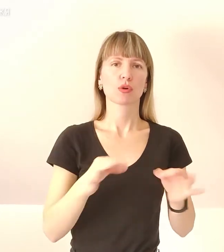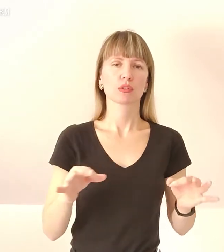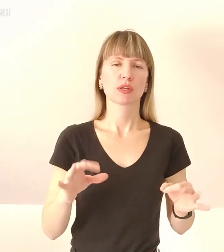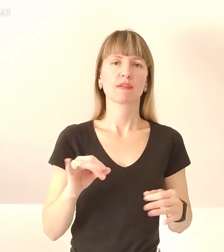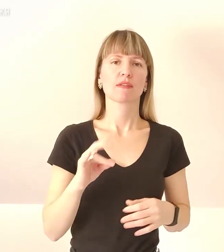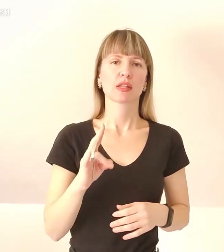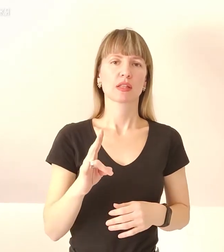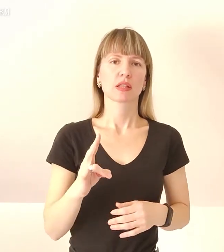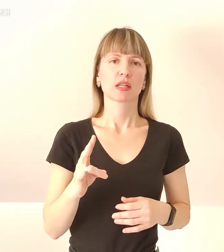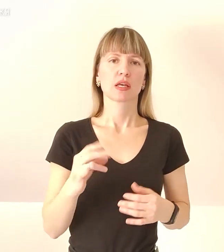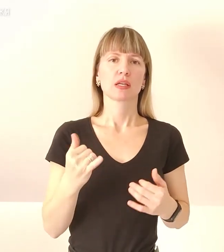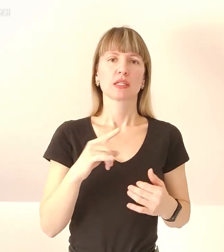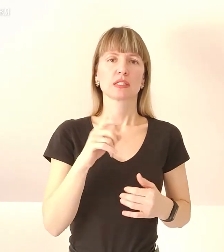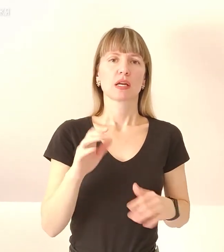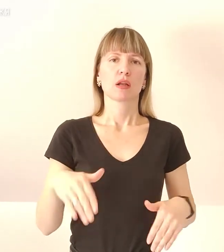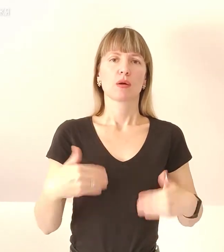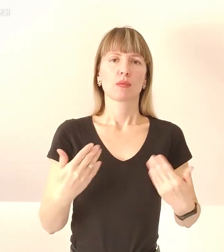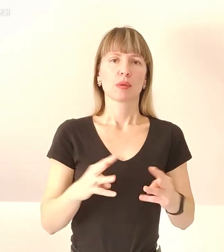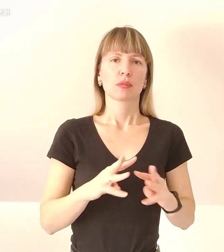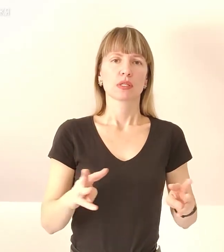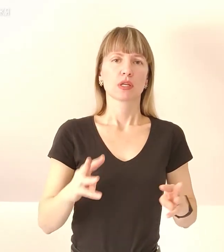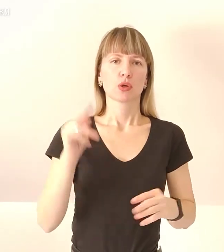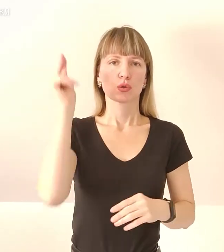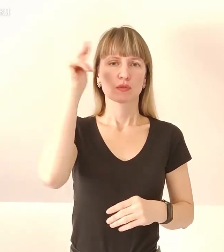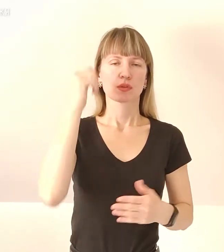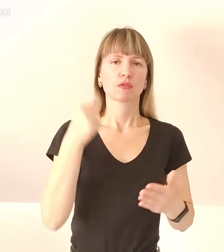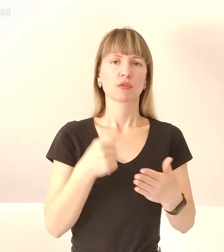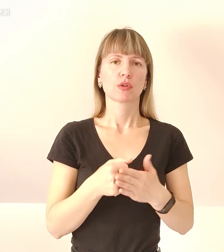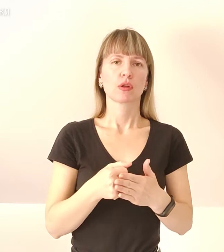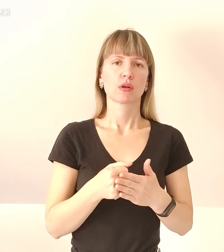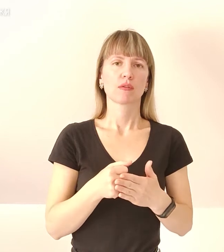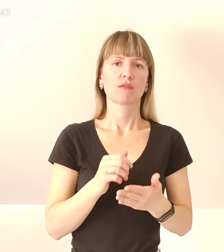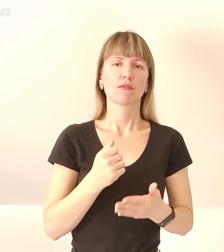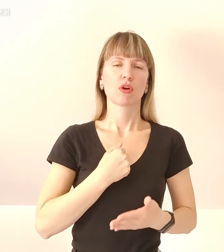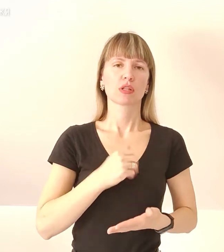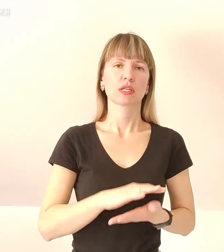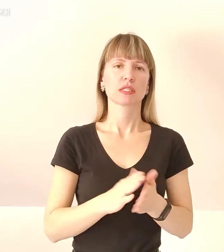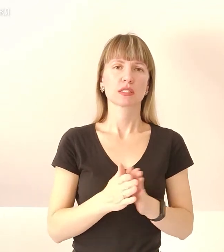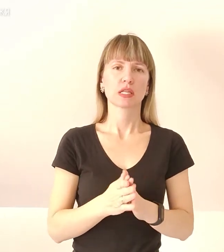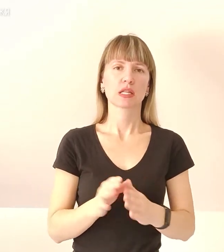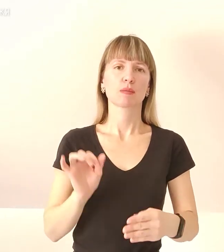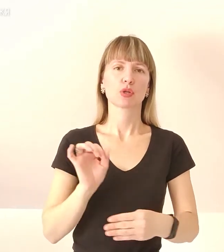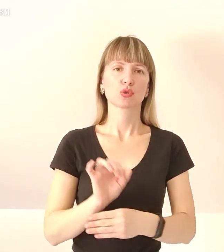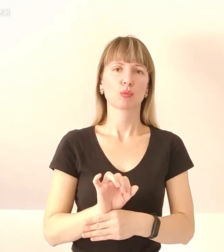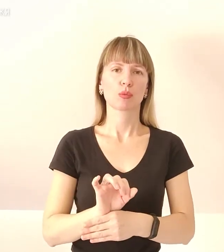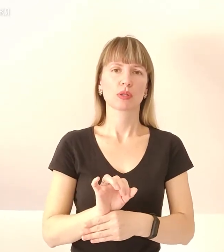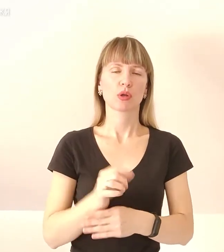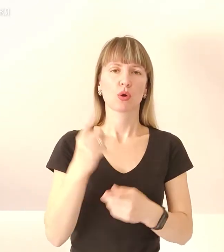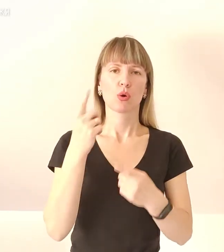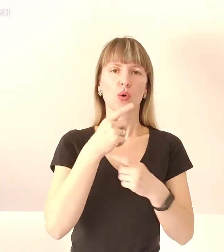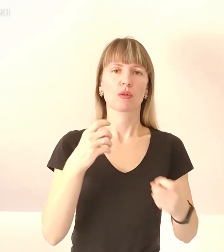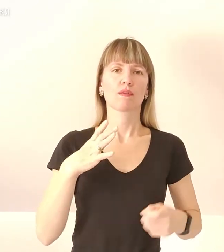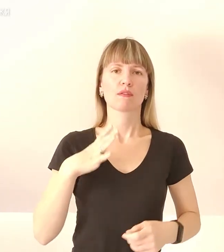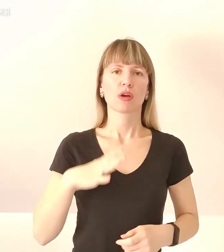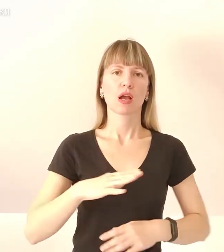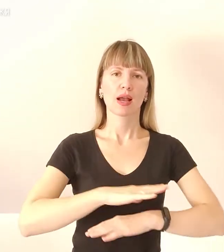за рекомендацією Міністерства освіти, відповідно до оболошеного воєнного стану, призупинений, оголошені вирушені конікови, які